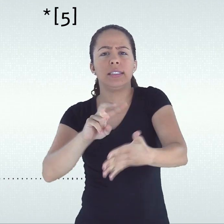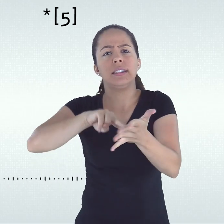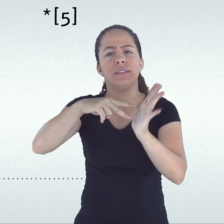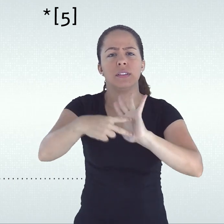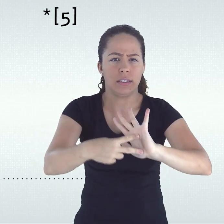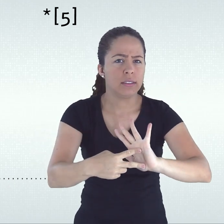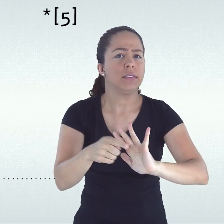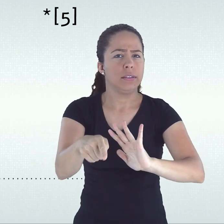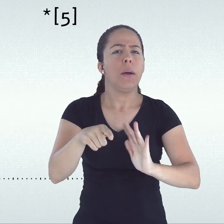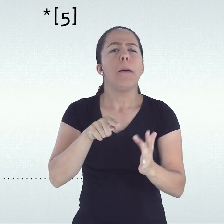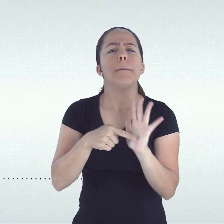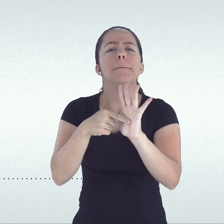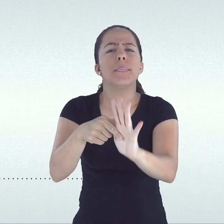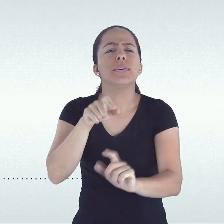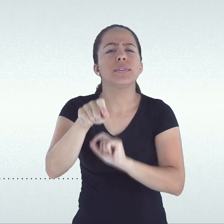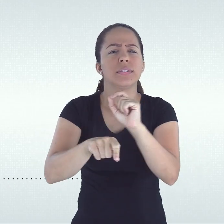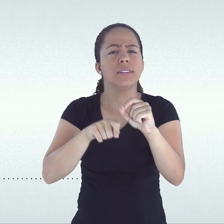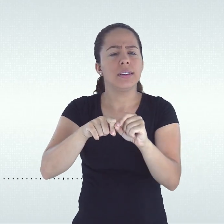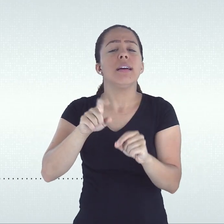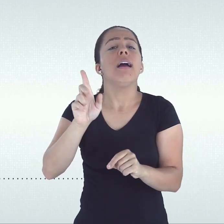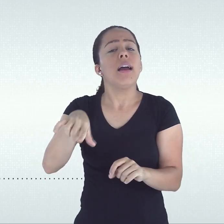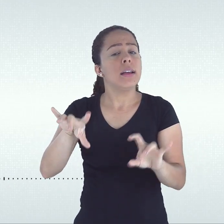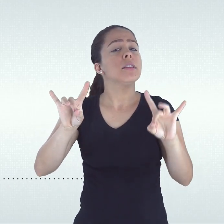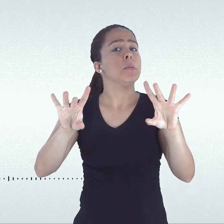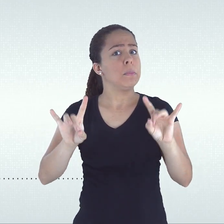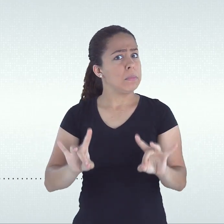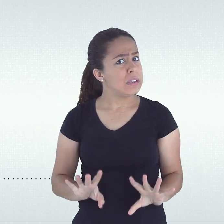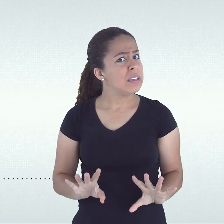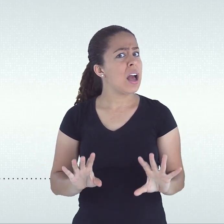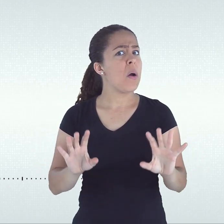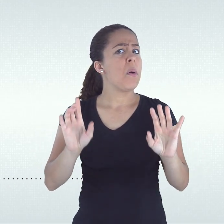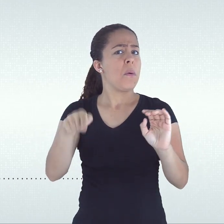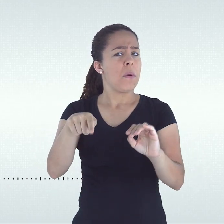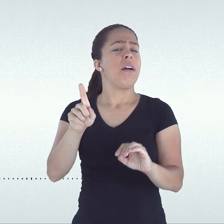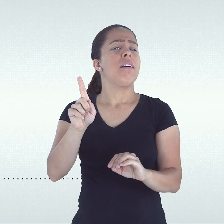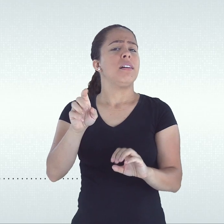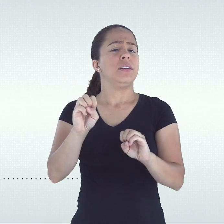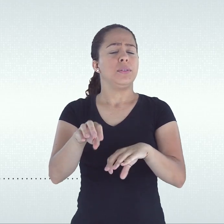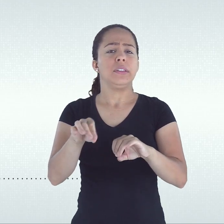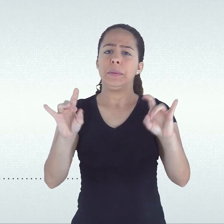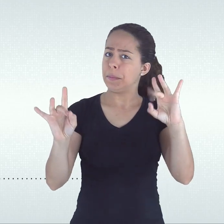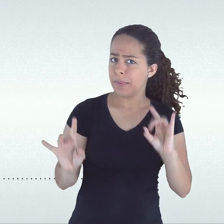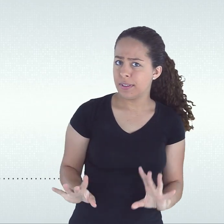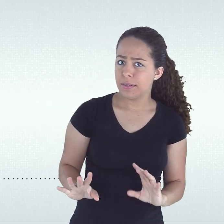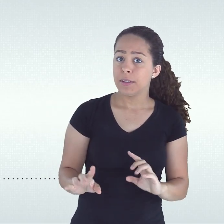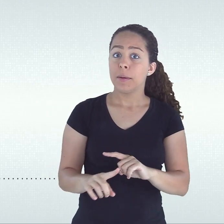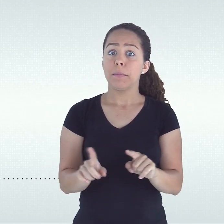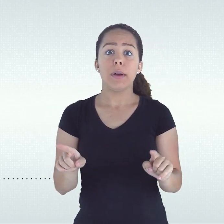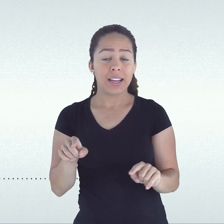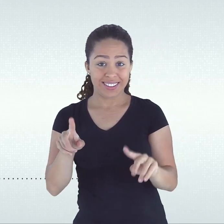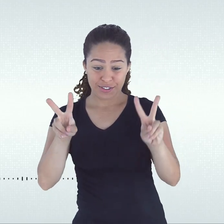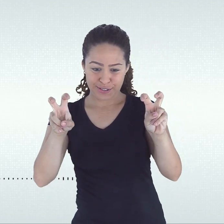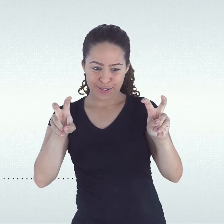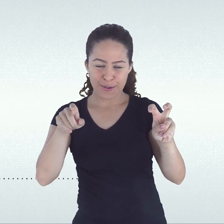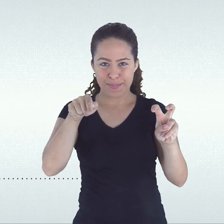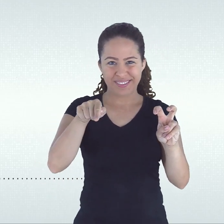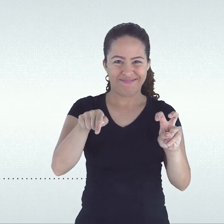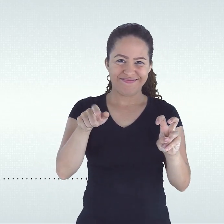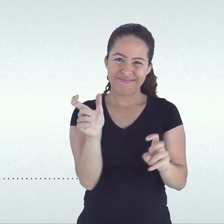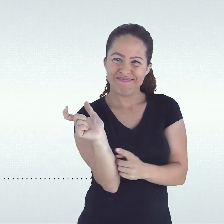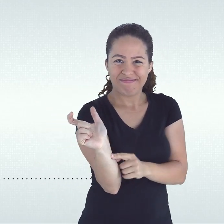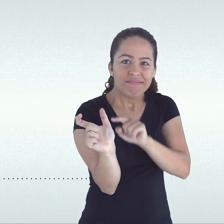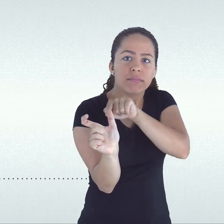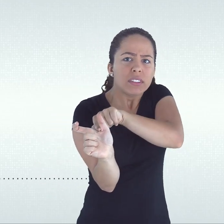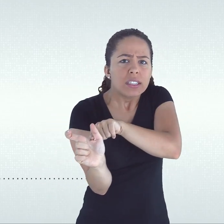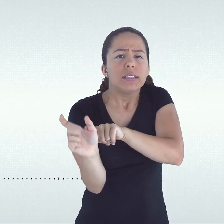Neste caso, práticas pedagógicas inclusão são aquelas que, considerando o currículo escolar como